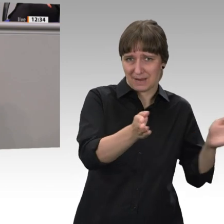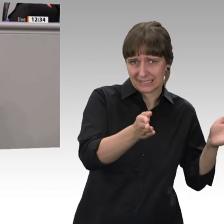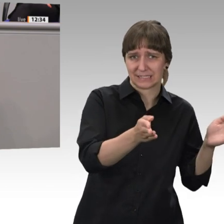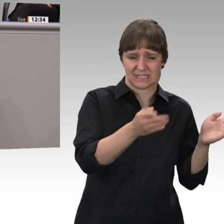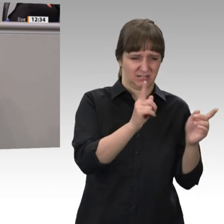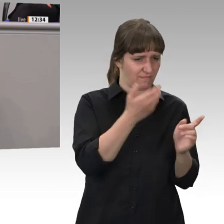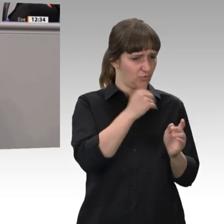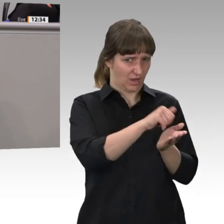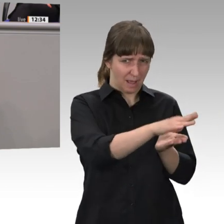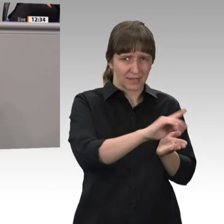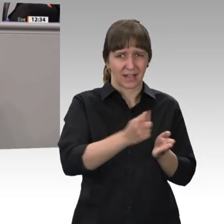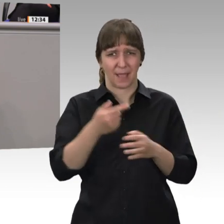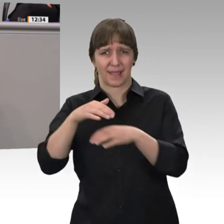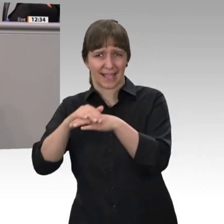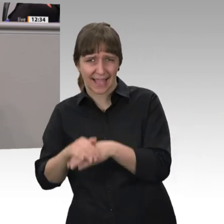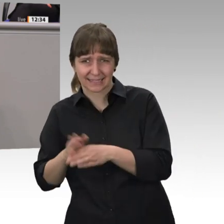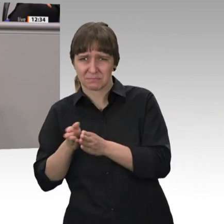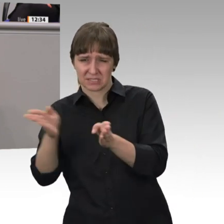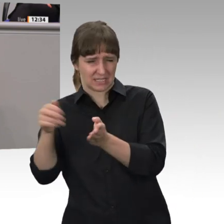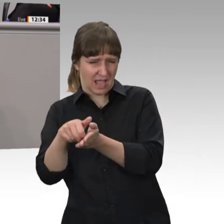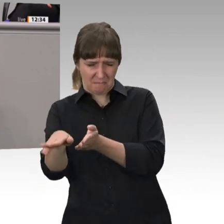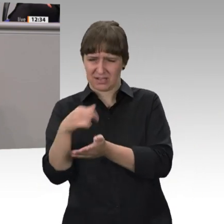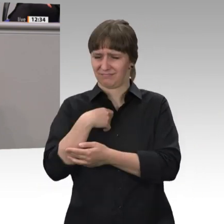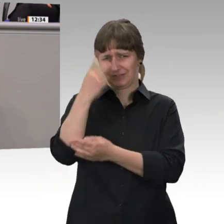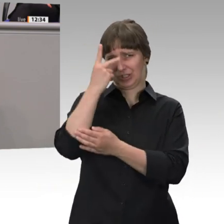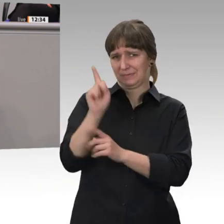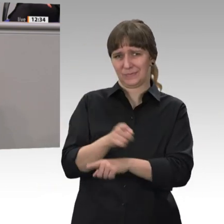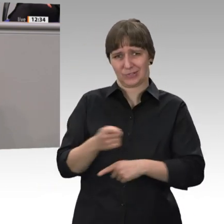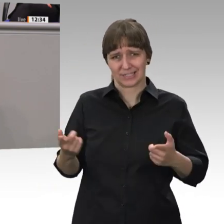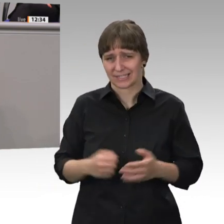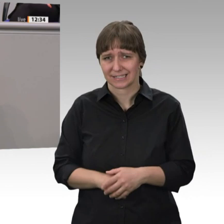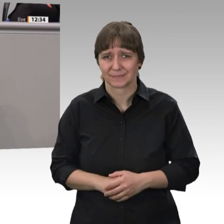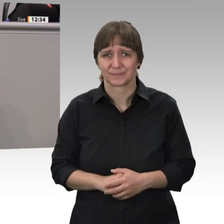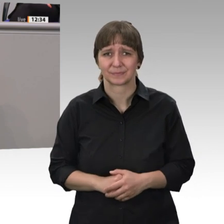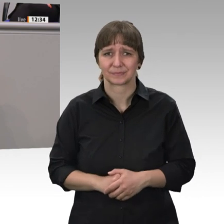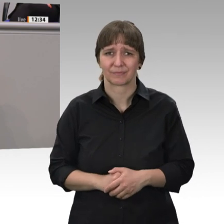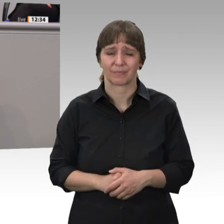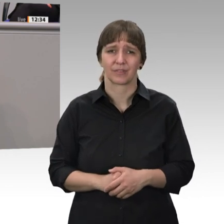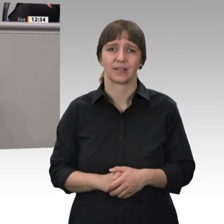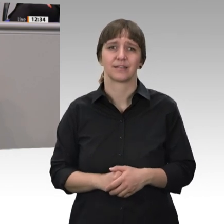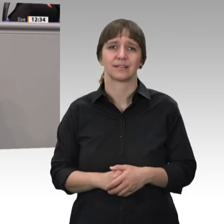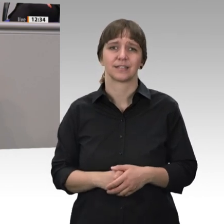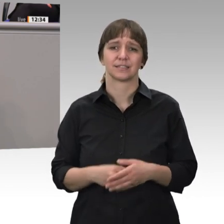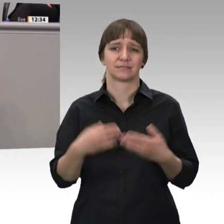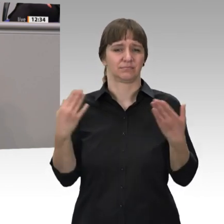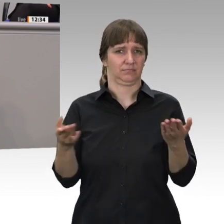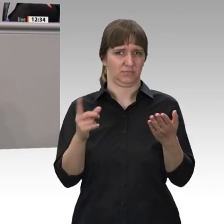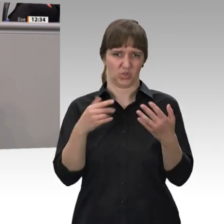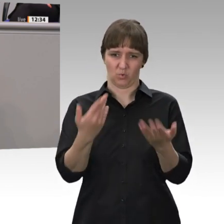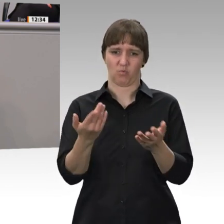Das muss man nicht unbedingt verstehen. Ein zwangsweises Rentensplitting trägt schwere Unfrieden in die Familien hinein, kratzt